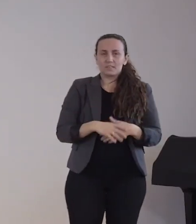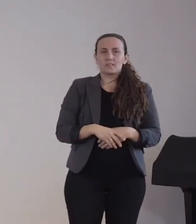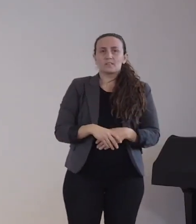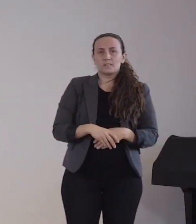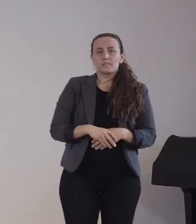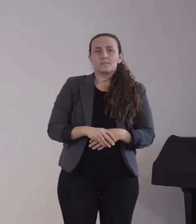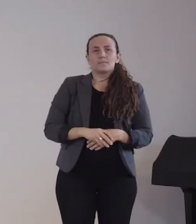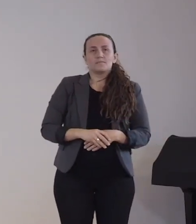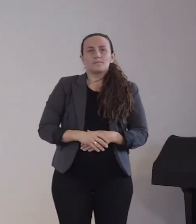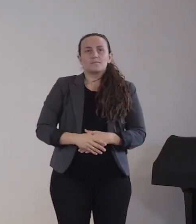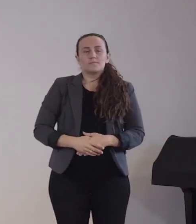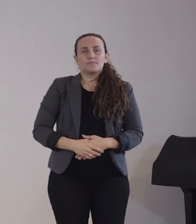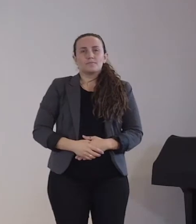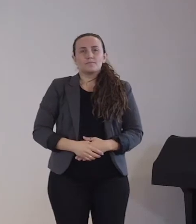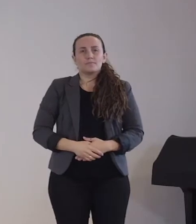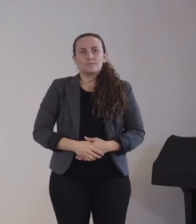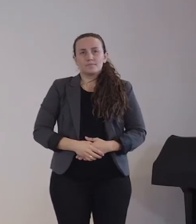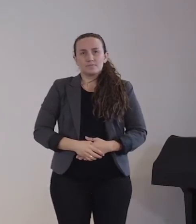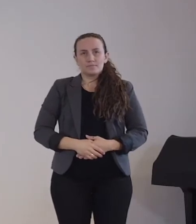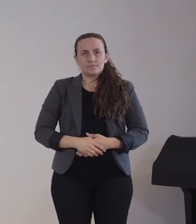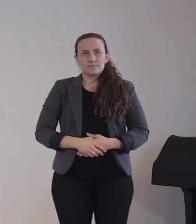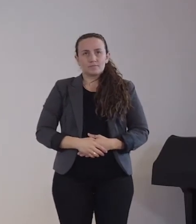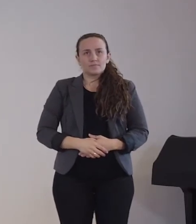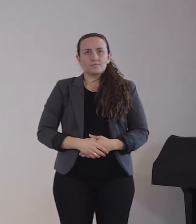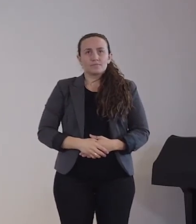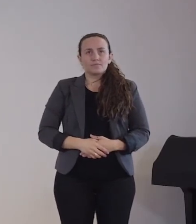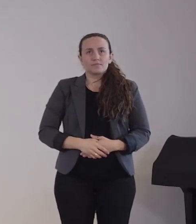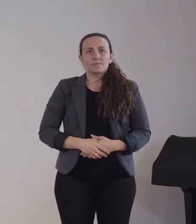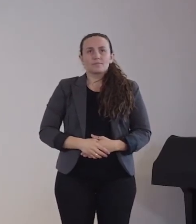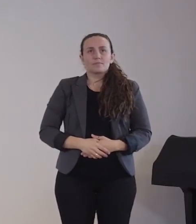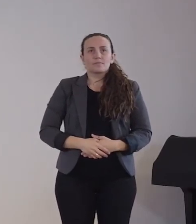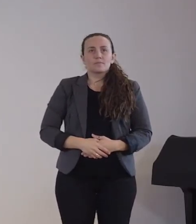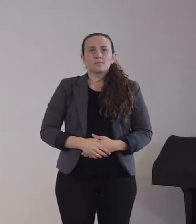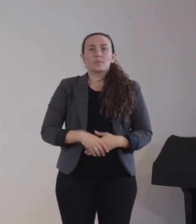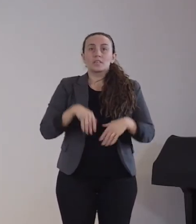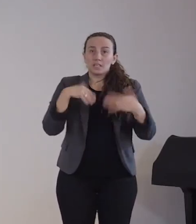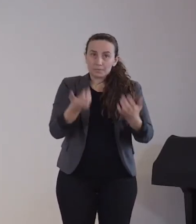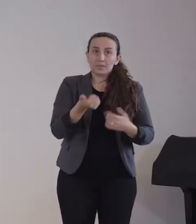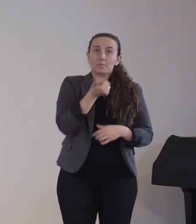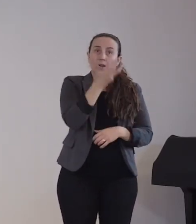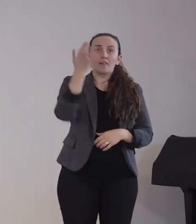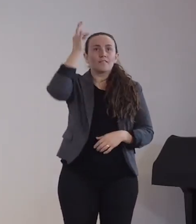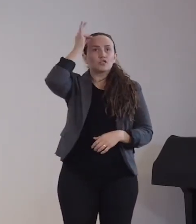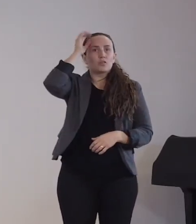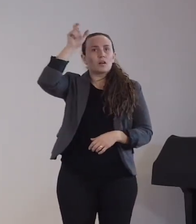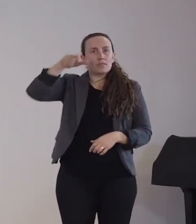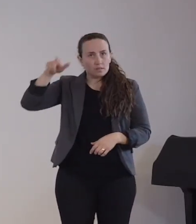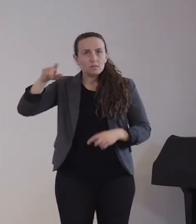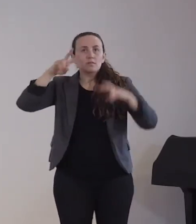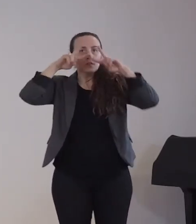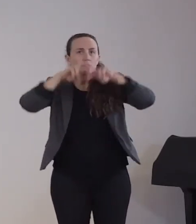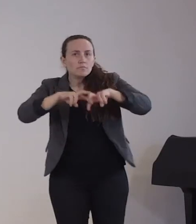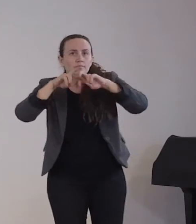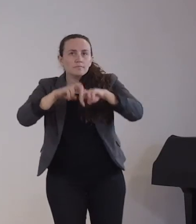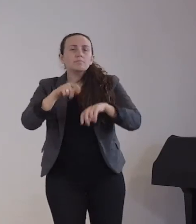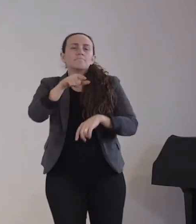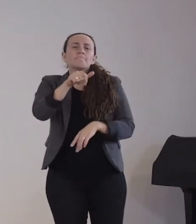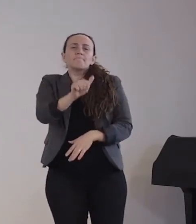Es gibt prospektive Studien hierzu und man kann sagen, dass ungefähr jeder zwanzigste